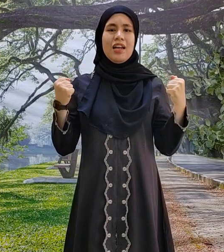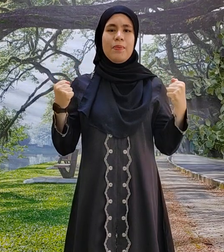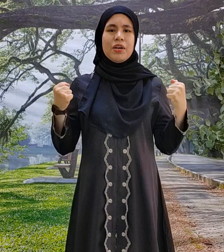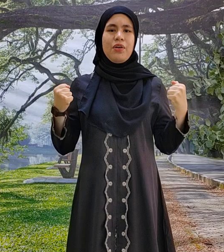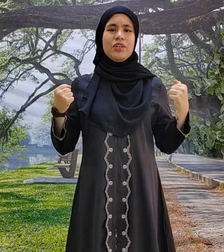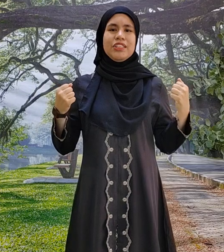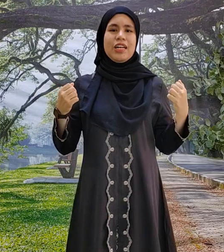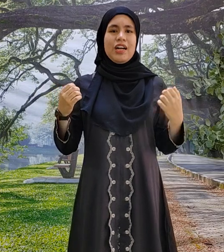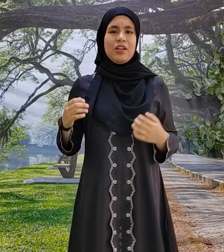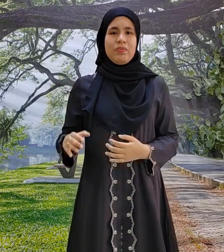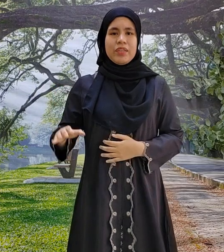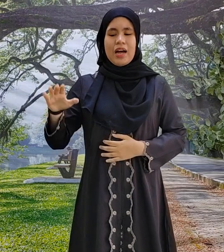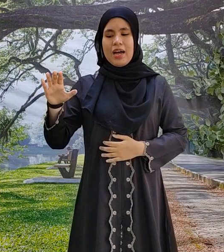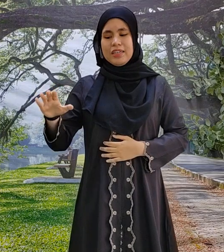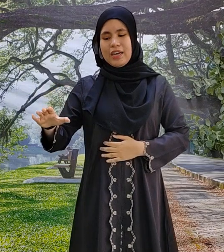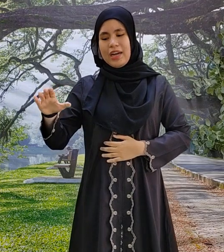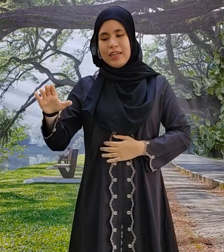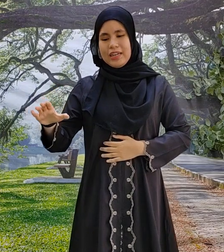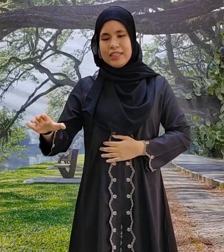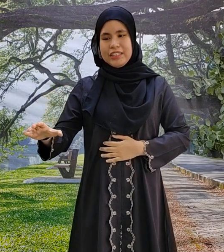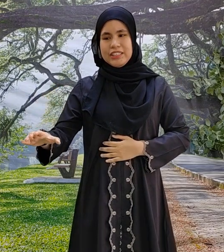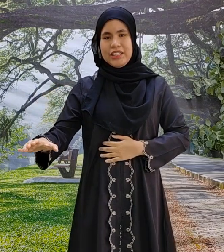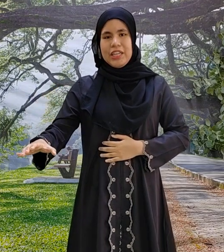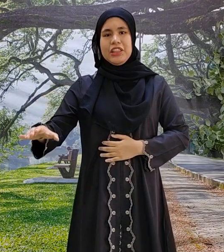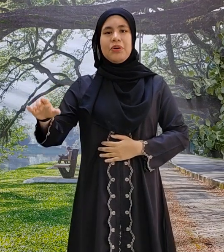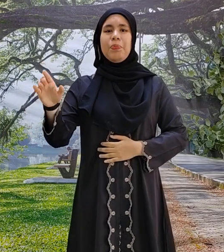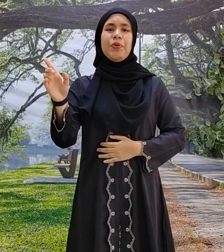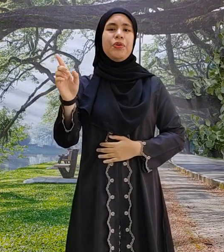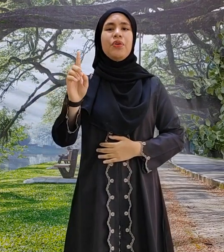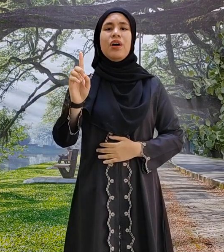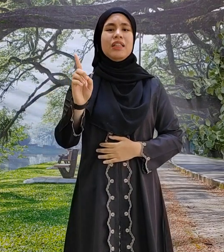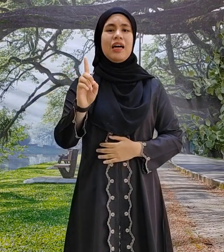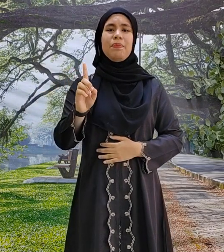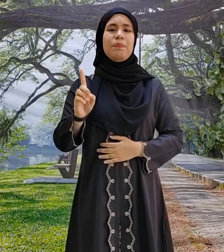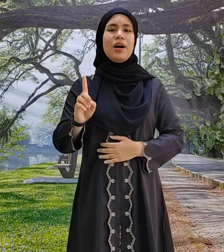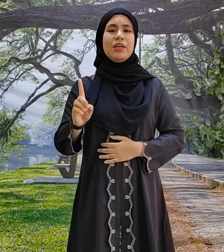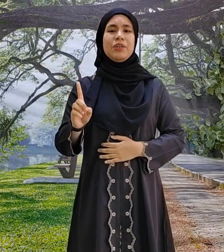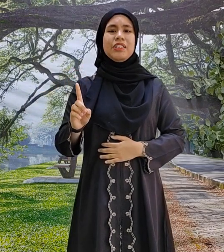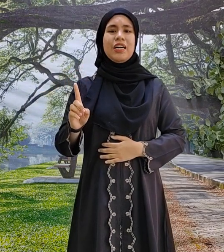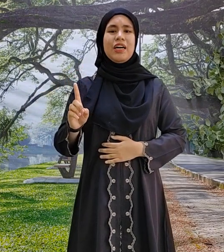dipergosa Anak-anak kecil terbunuh tanpa dosa